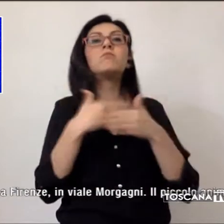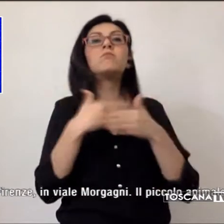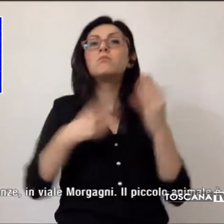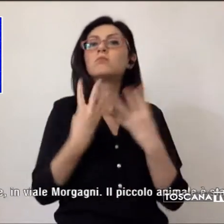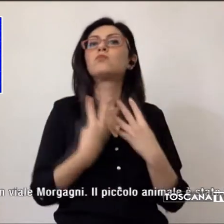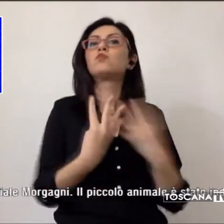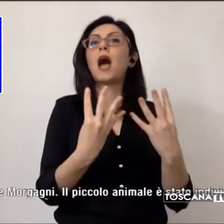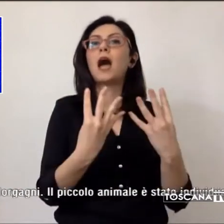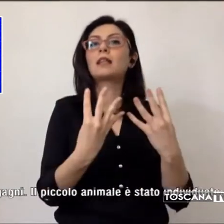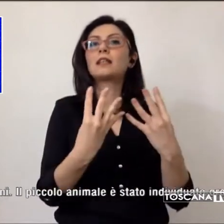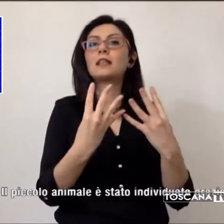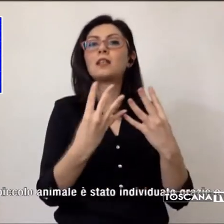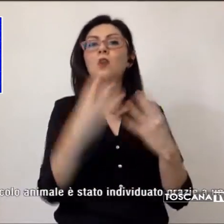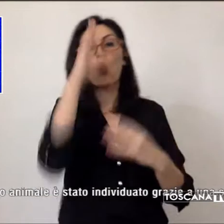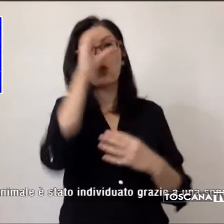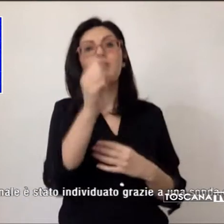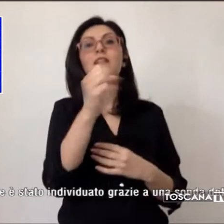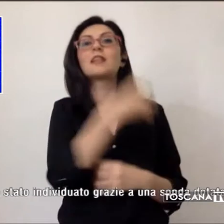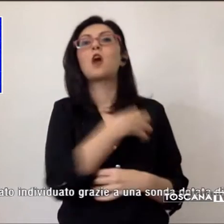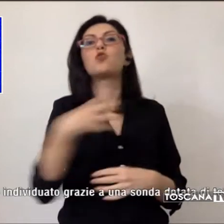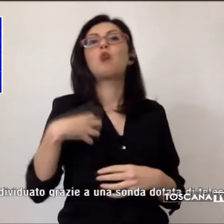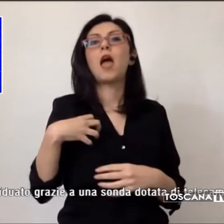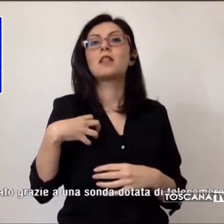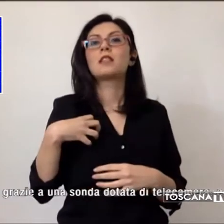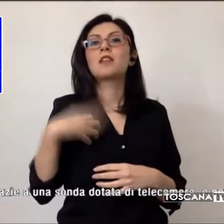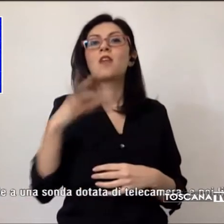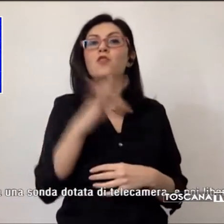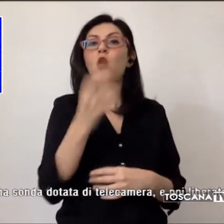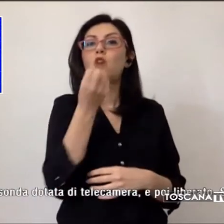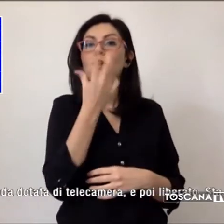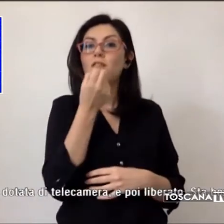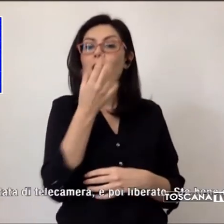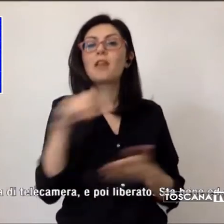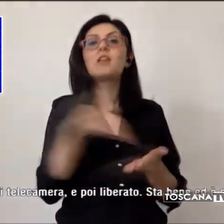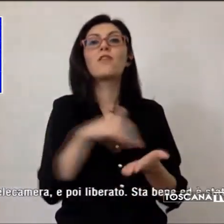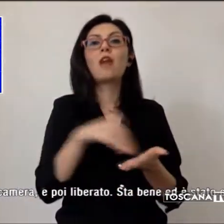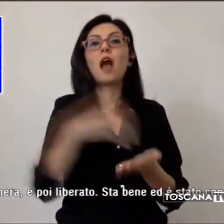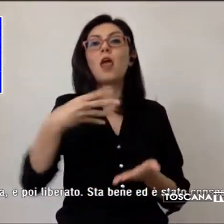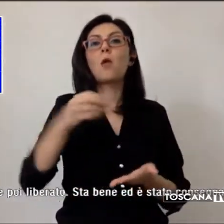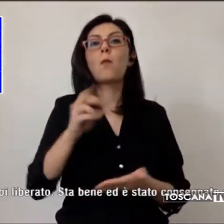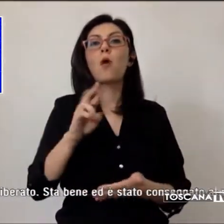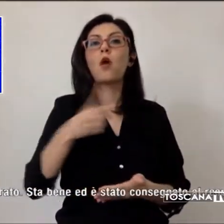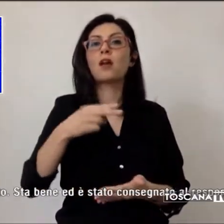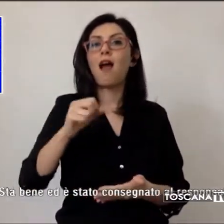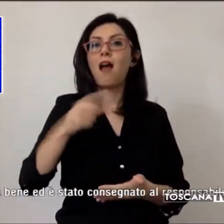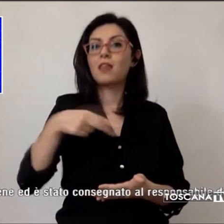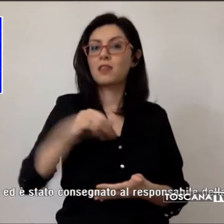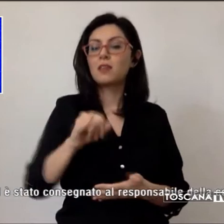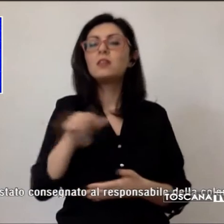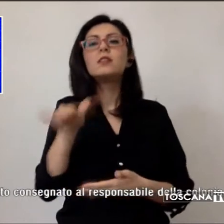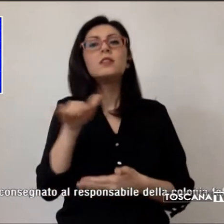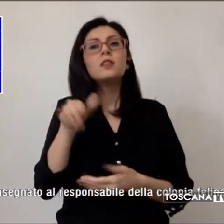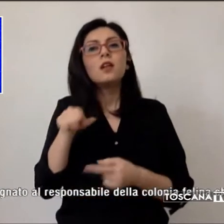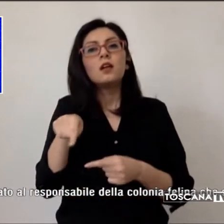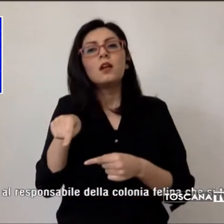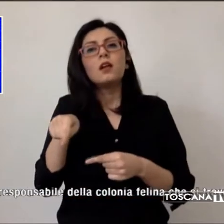Universitario di Scienze Fisiologiche di Firenze in Viale Morgagni. Il piccolo animale è stato individuato grazie a una